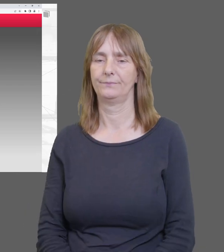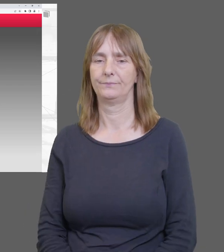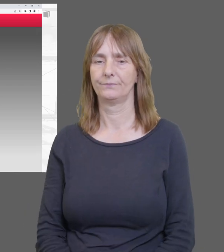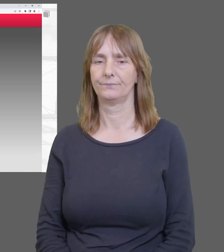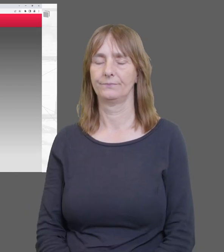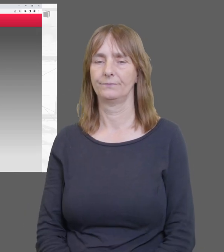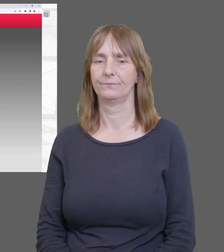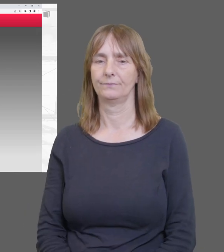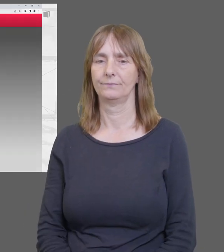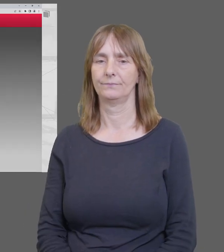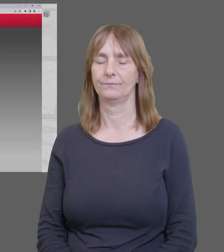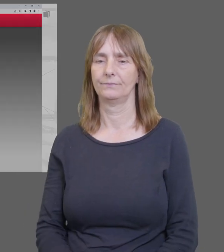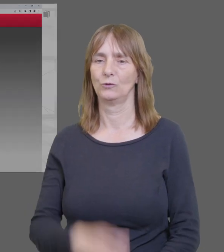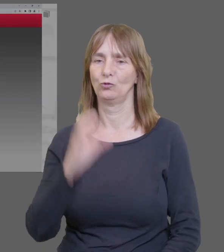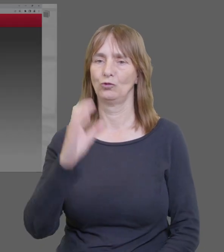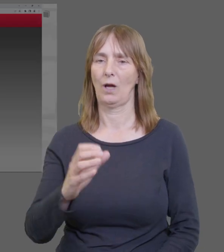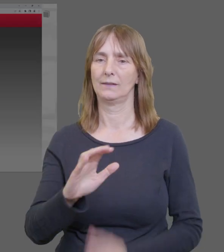Ihren Slup-Zugangsdaten einloggen.